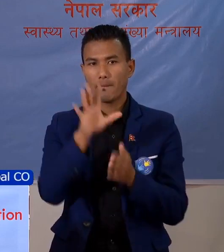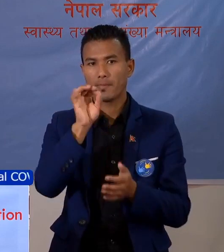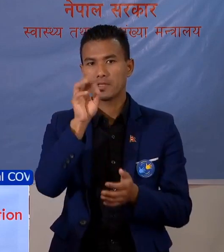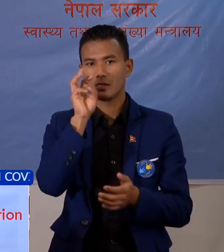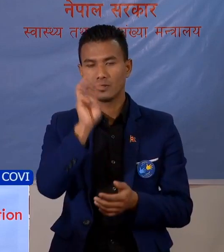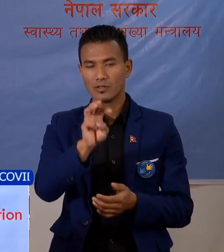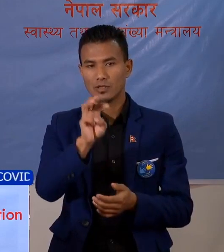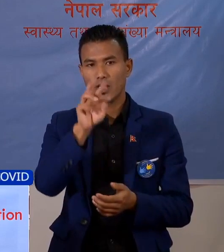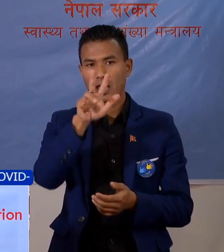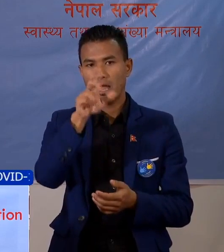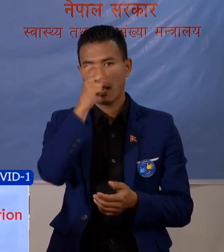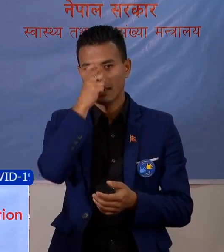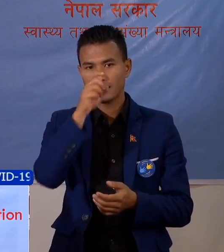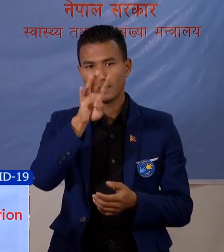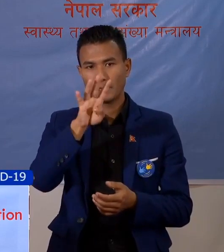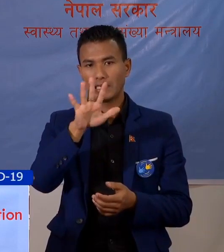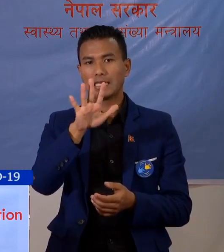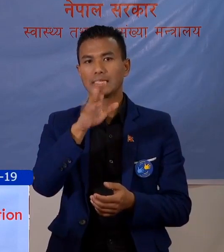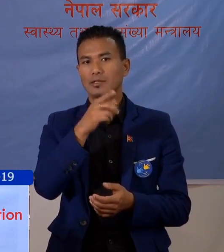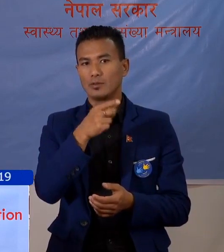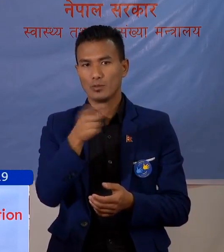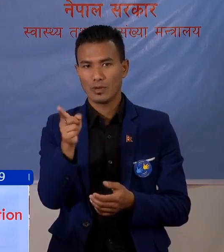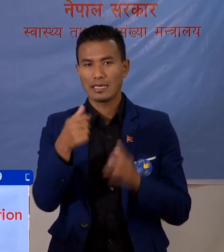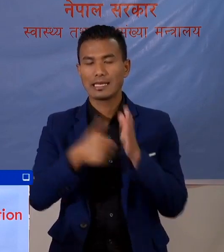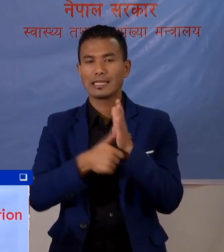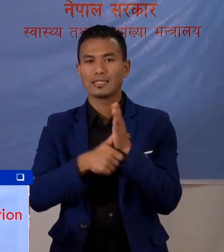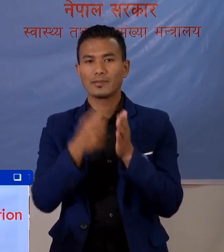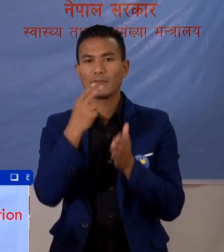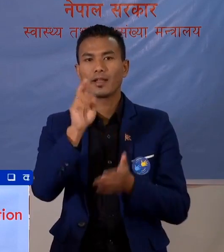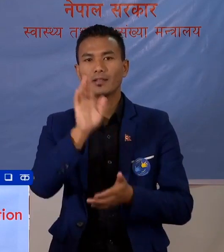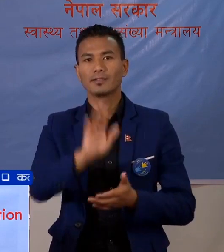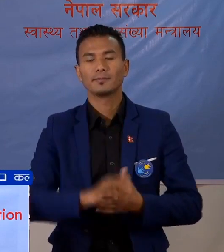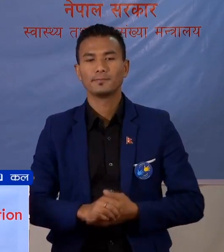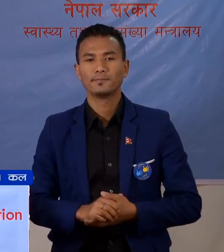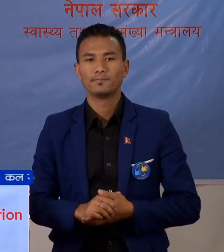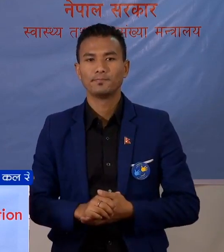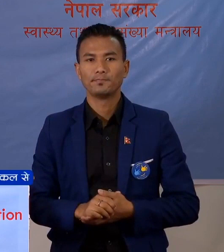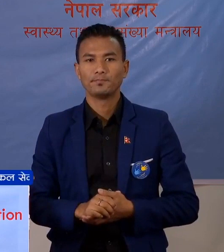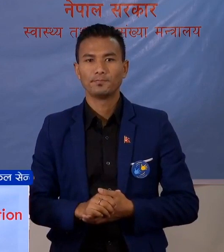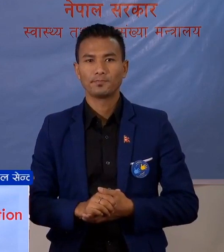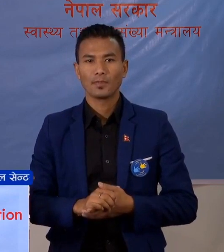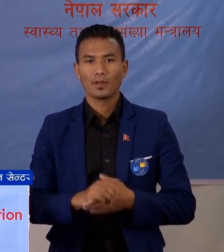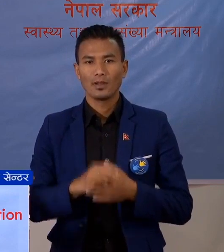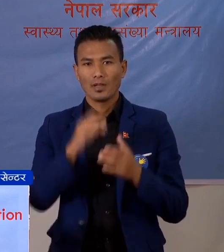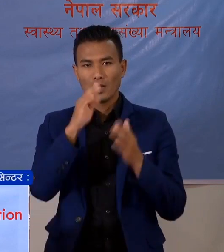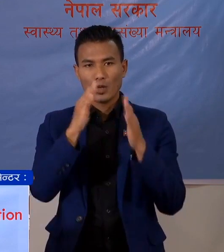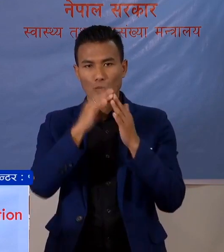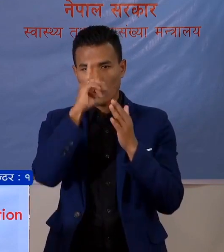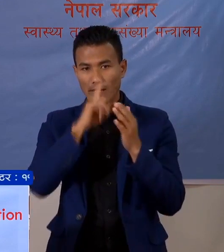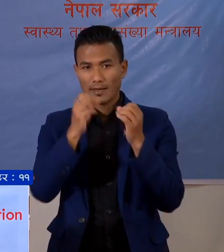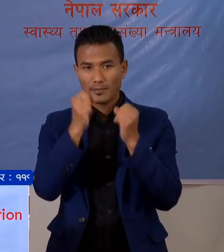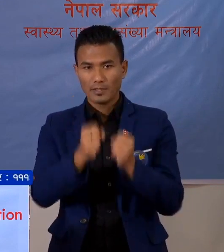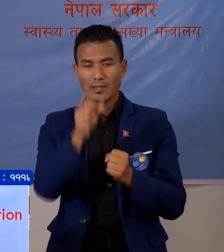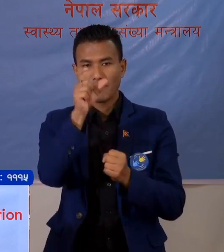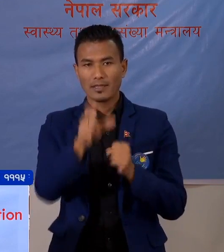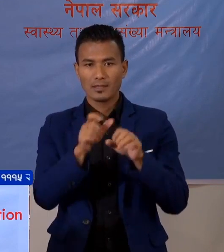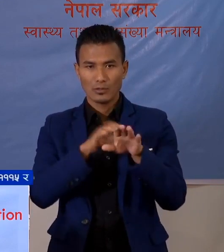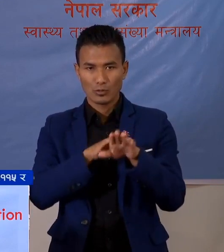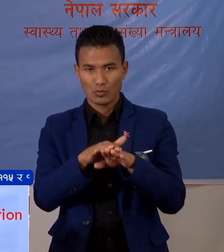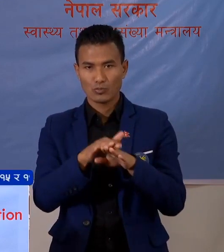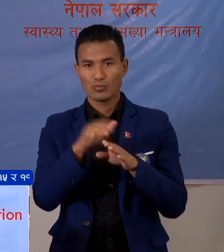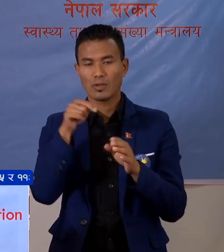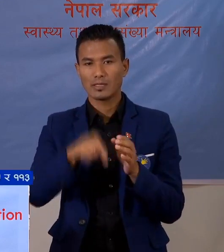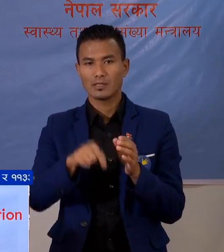,845 वटा टेस्ट अरु वएकाछन, क्वारेंटाइन मां बशेका ब्यक्ति अरुको संख्या